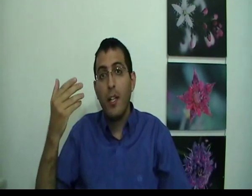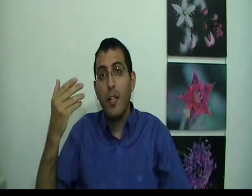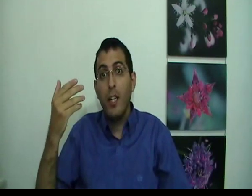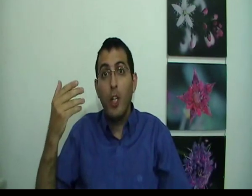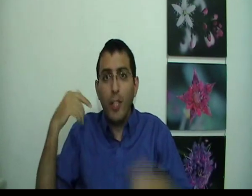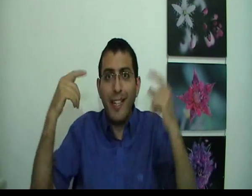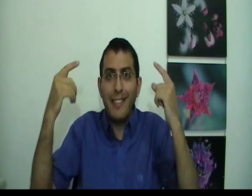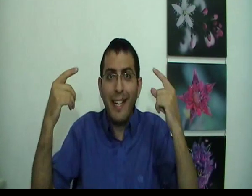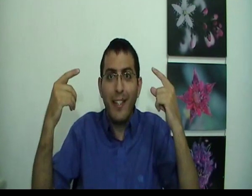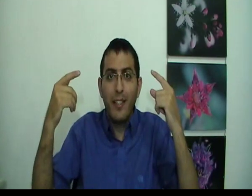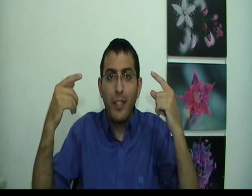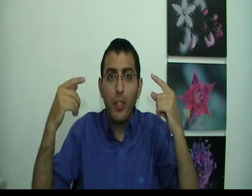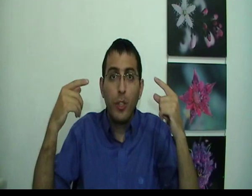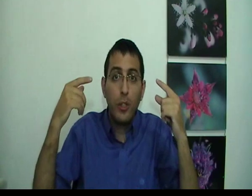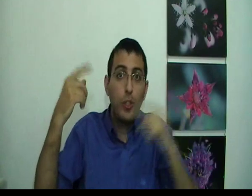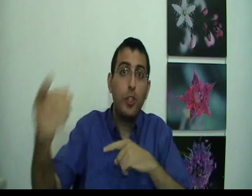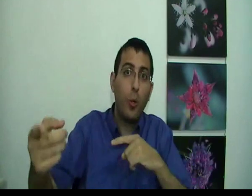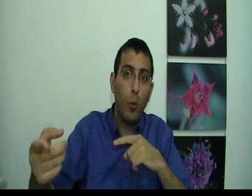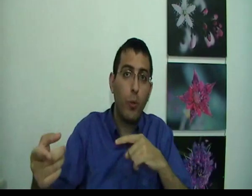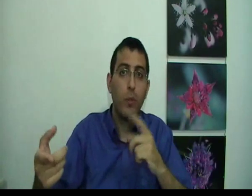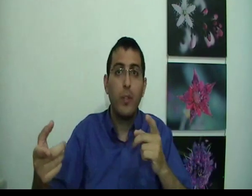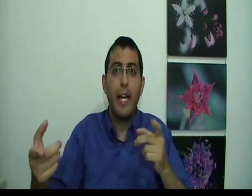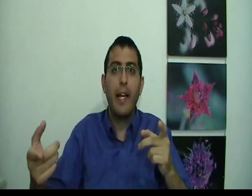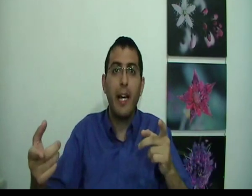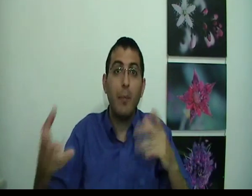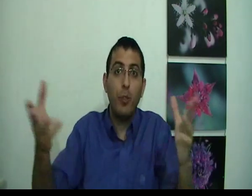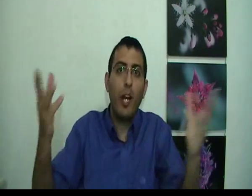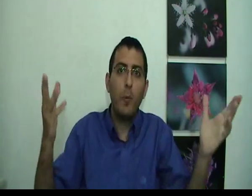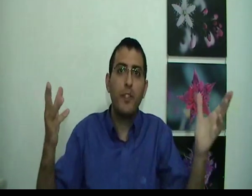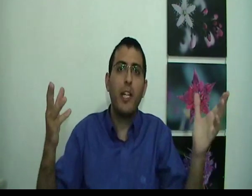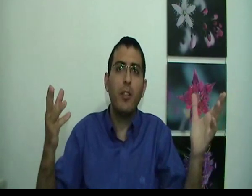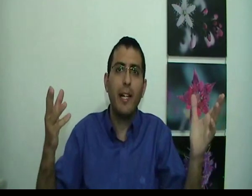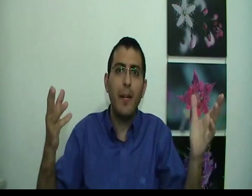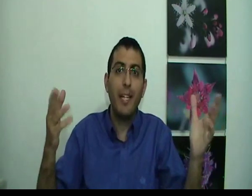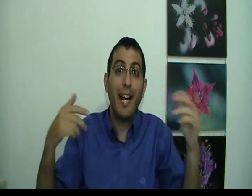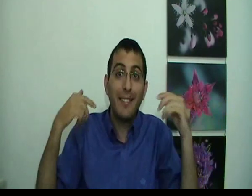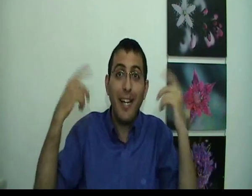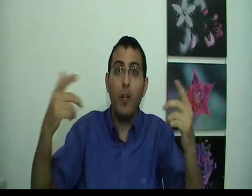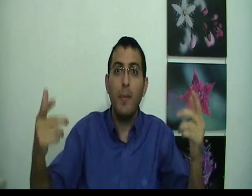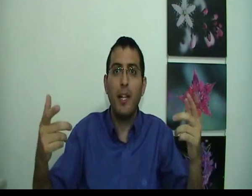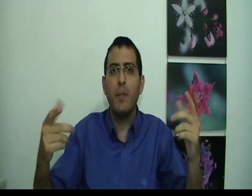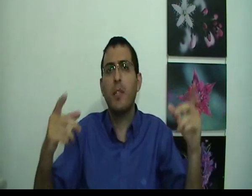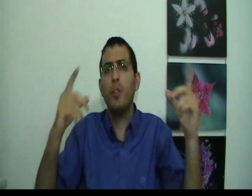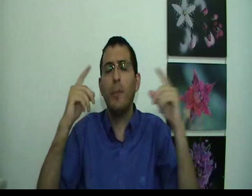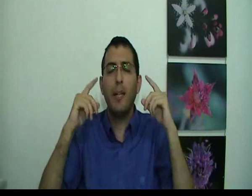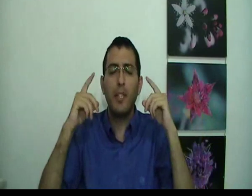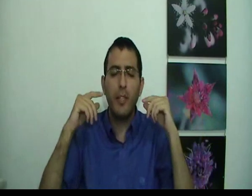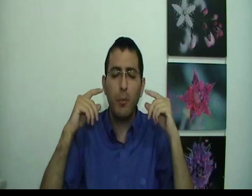לא תרצה שהוא יהיה קיים באותו רגע הוא מפסיק להיות קיים כי הרי אתה חולם את החלום זה כמו שבן אדם עכשיו יצאו את